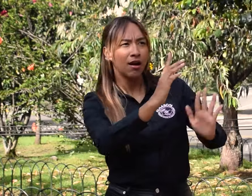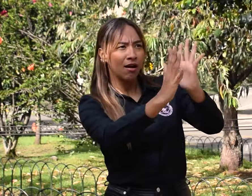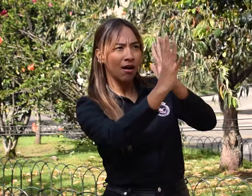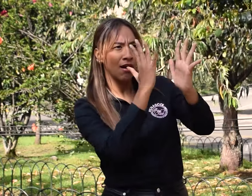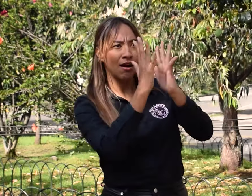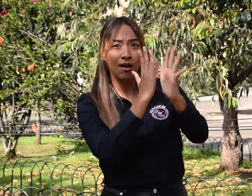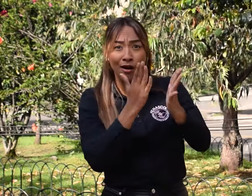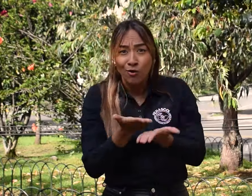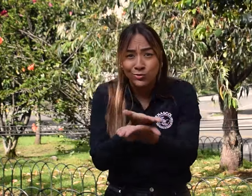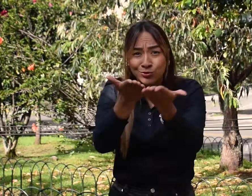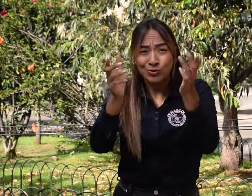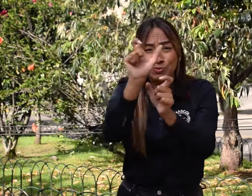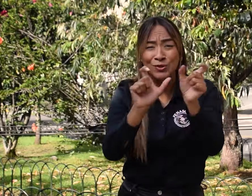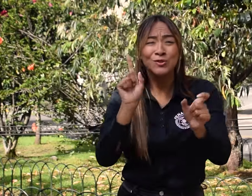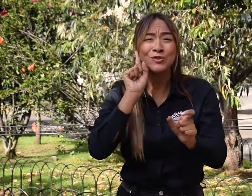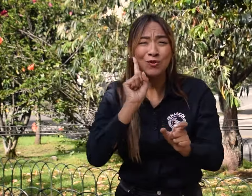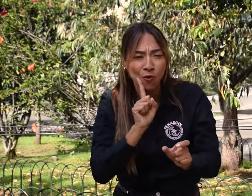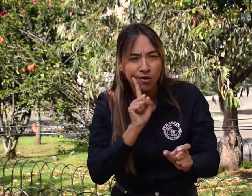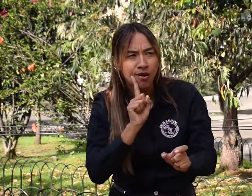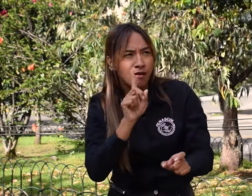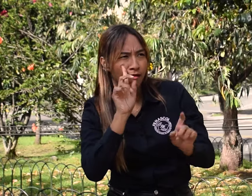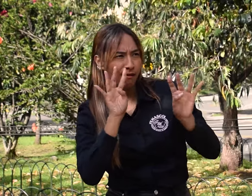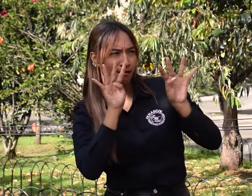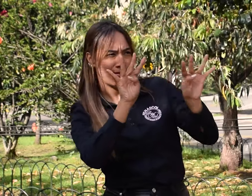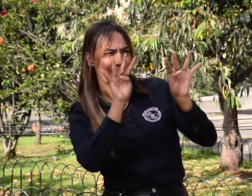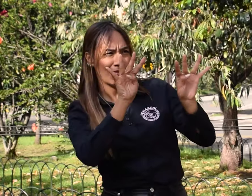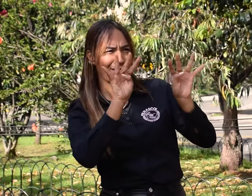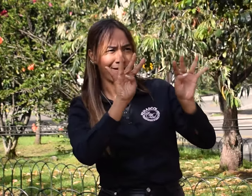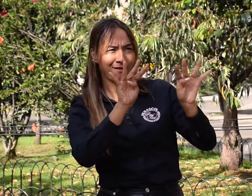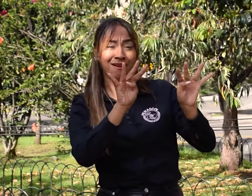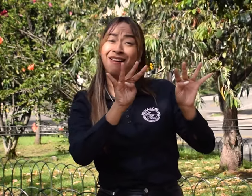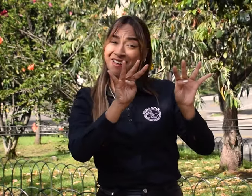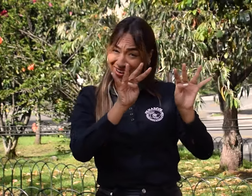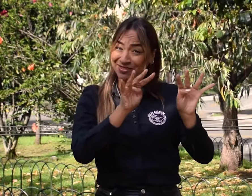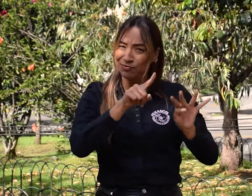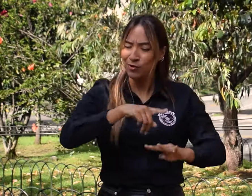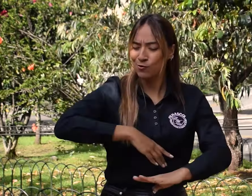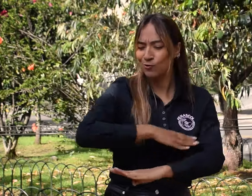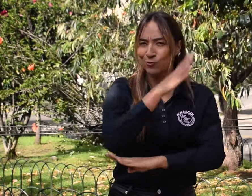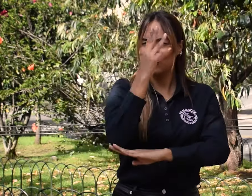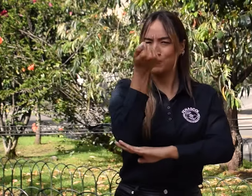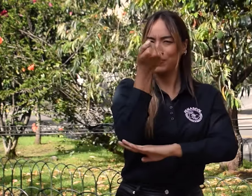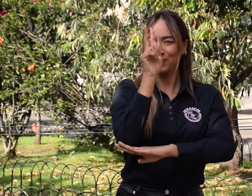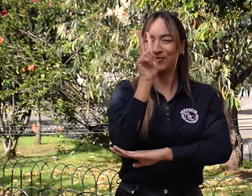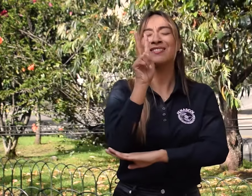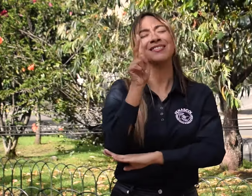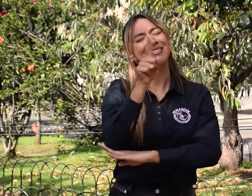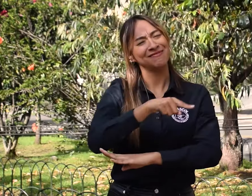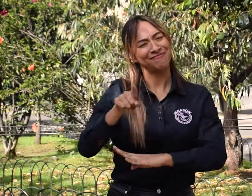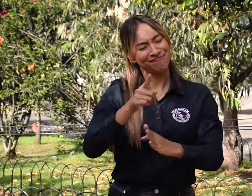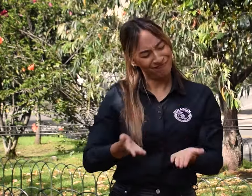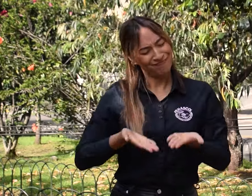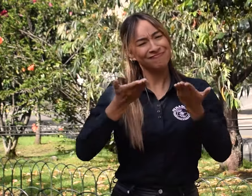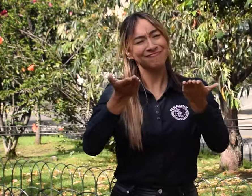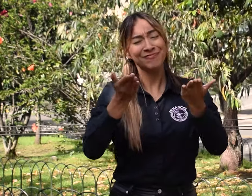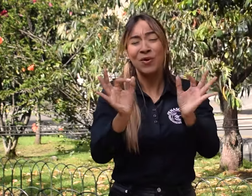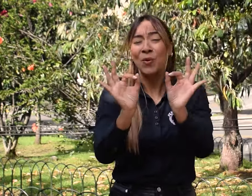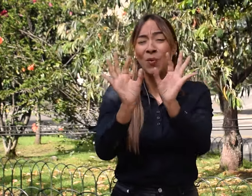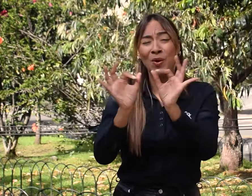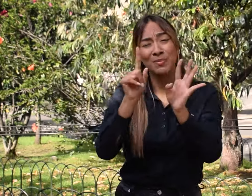aplicado en ese espacio que brinda información de Noticias Caracol del Mediodía. Es una buena oportunidad para las personas sordas.